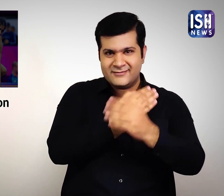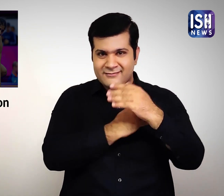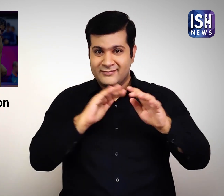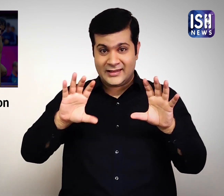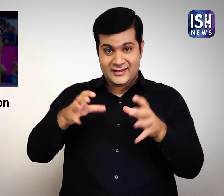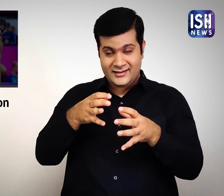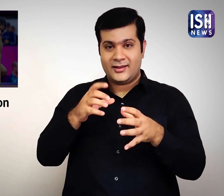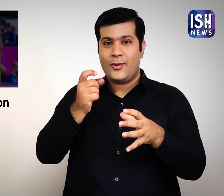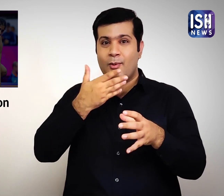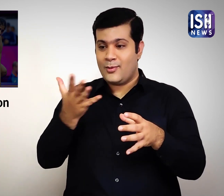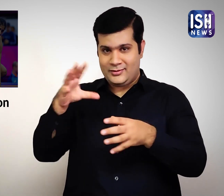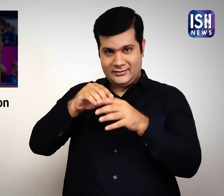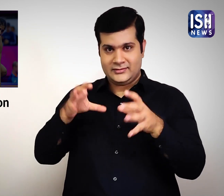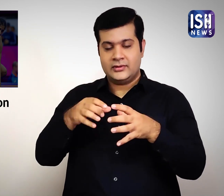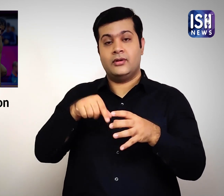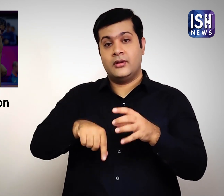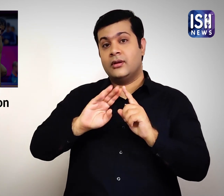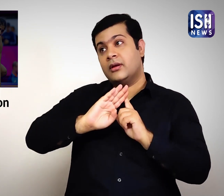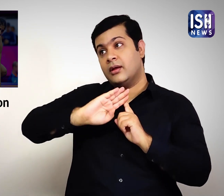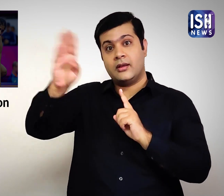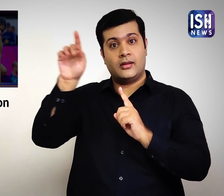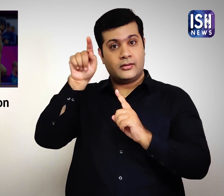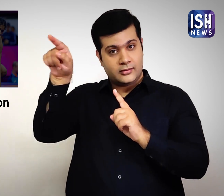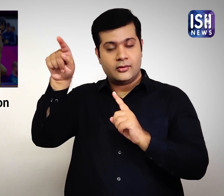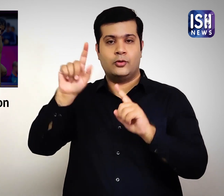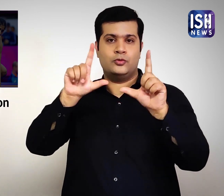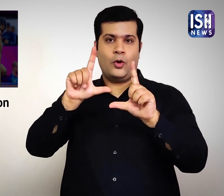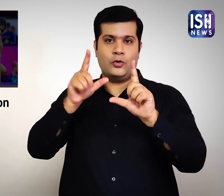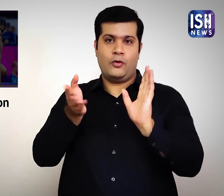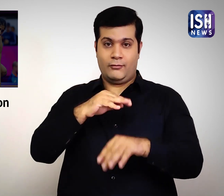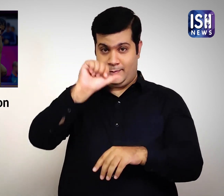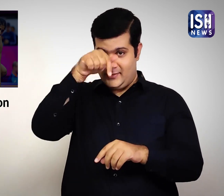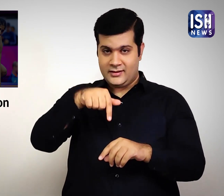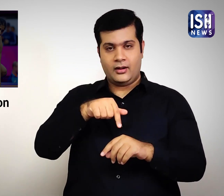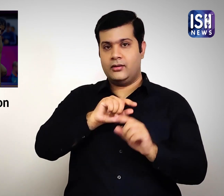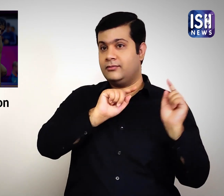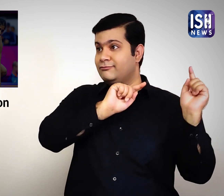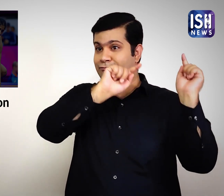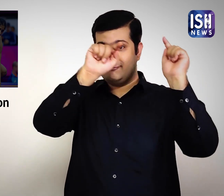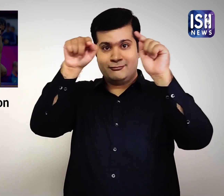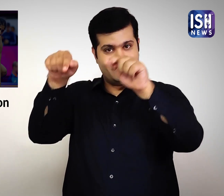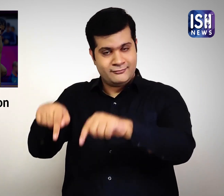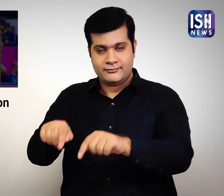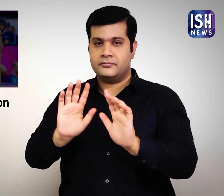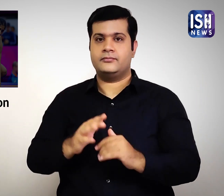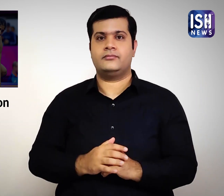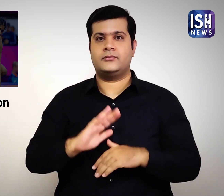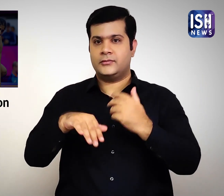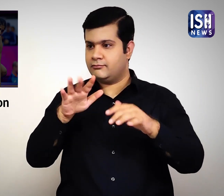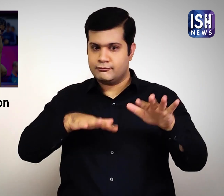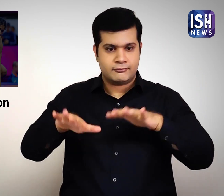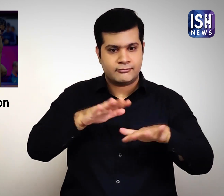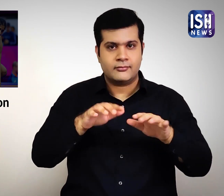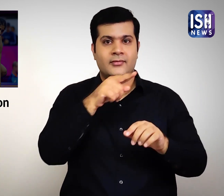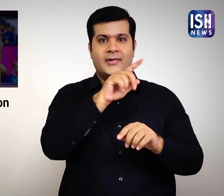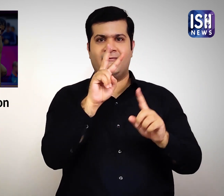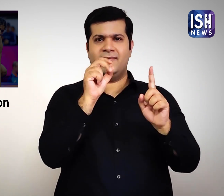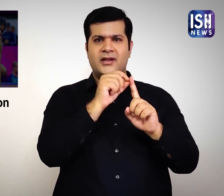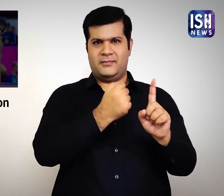पहलवानों का समूह अपने कोच के साथ टोक्यो गया। फोगात